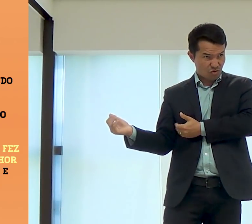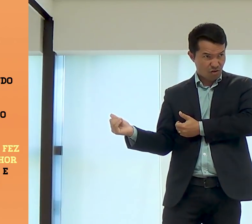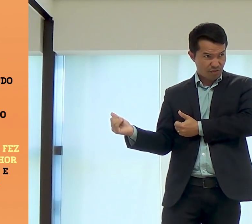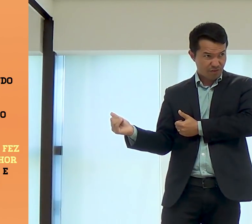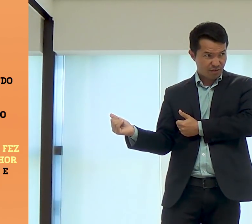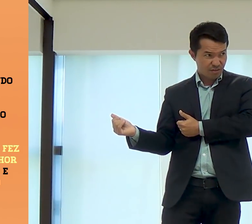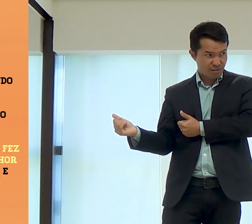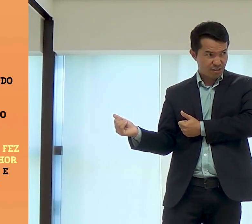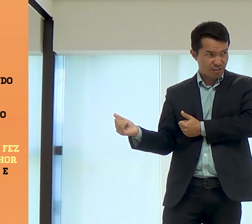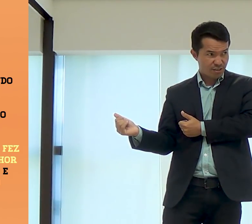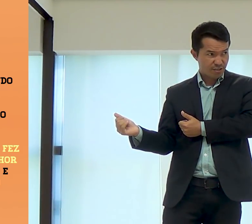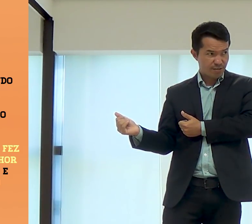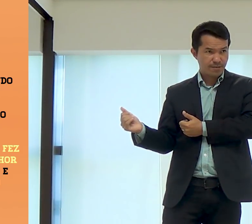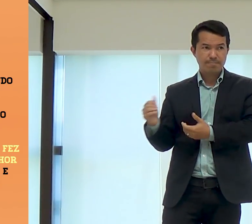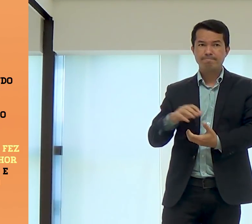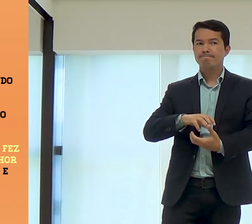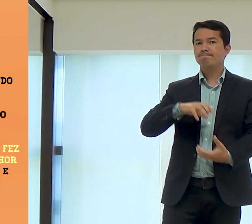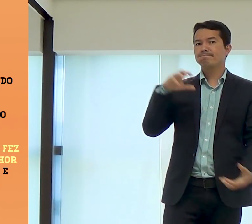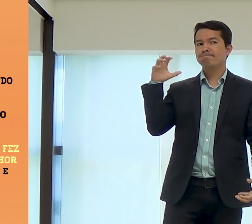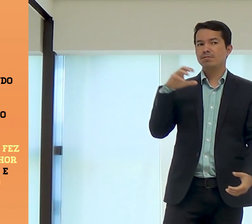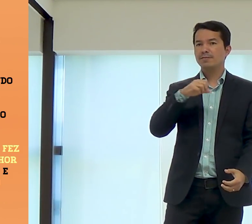José, então, ele ainda era jovem.